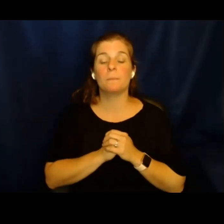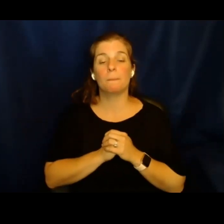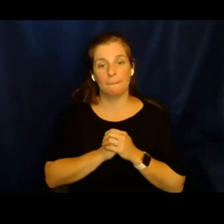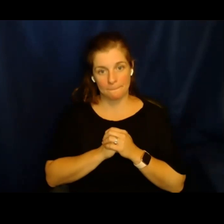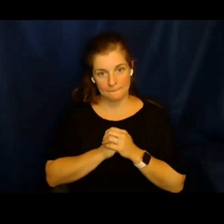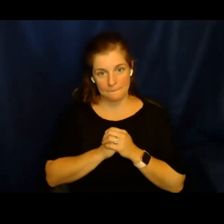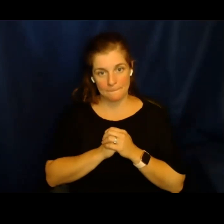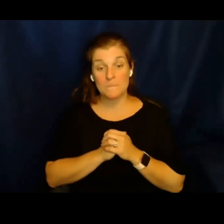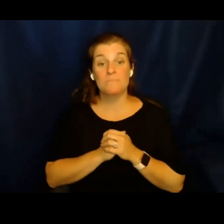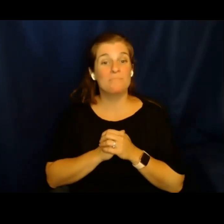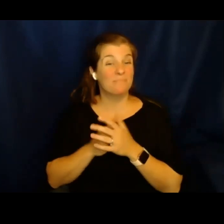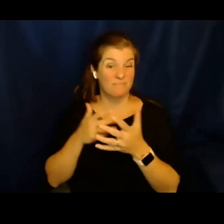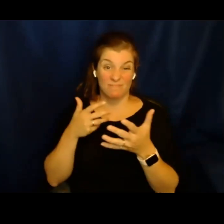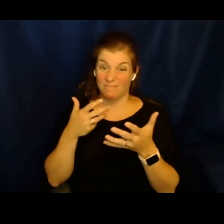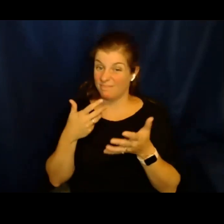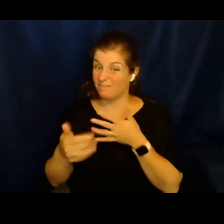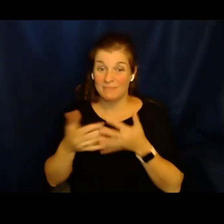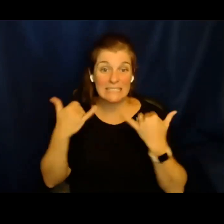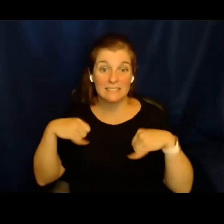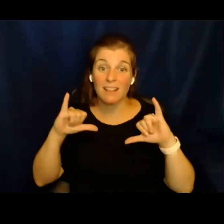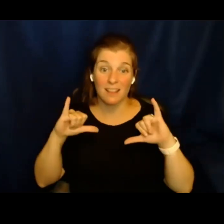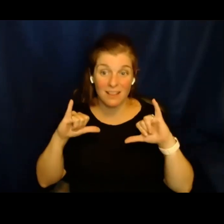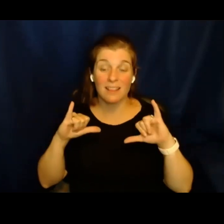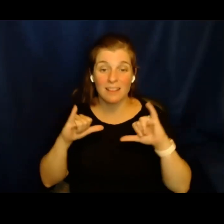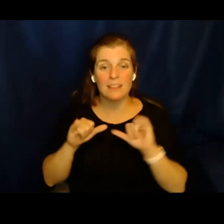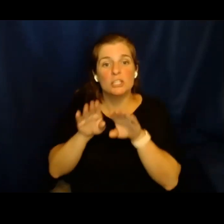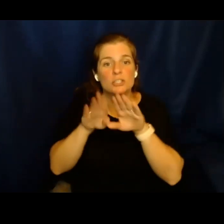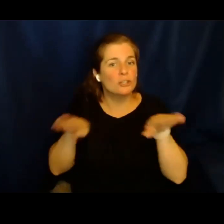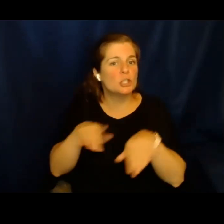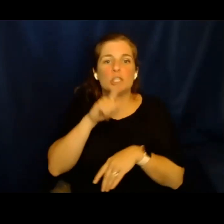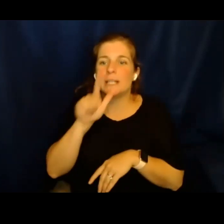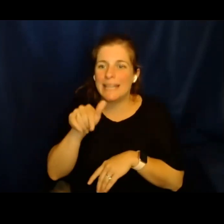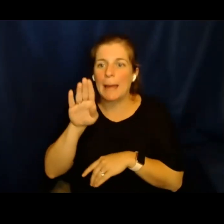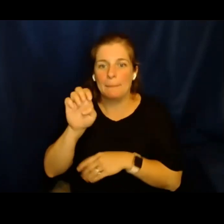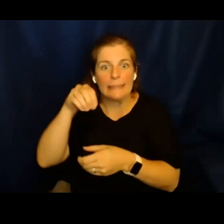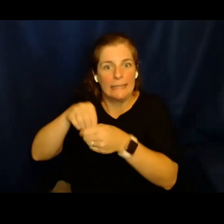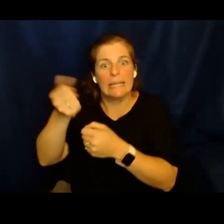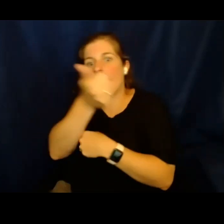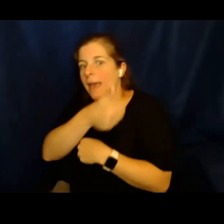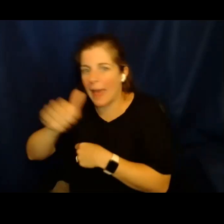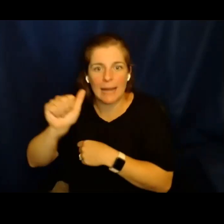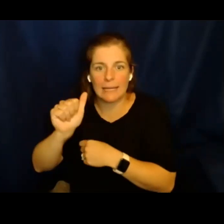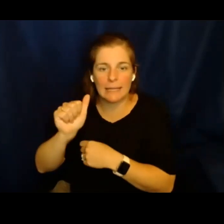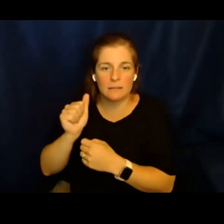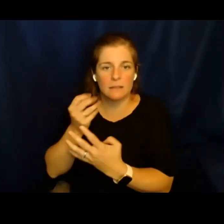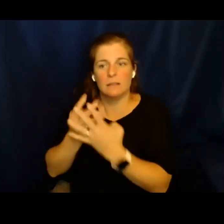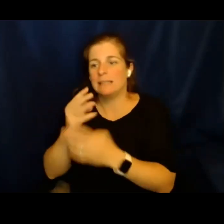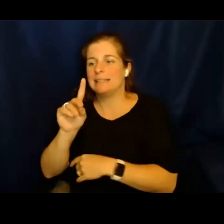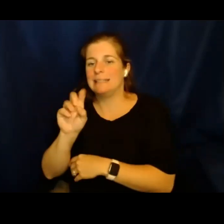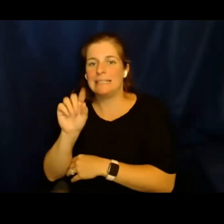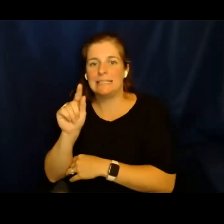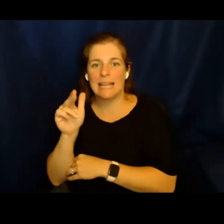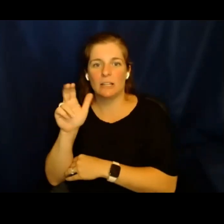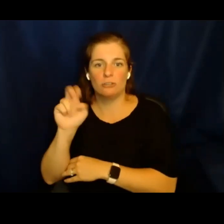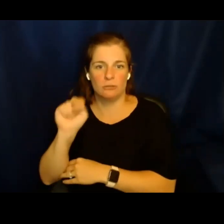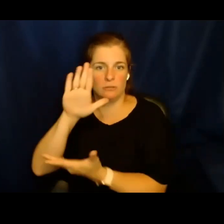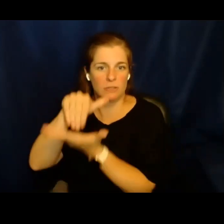otras instalaciones. Aún así, los chicos no deben de estar en ningún reclusorio o tipo